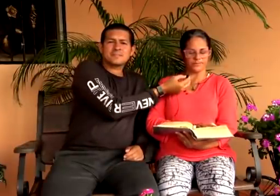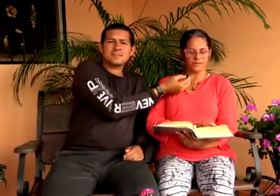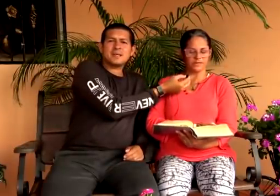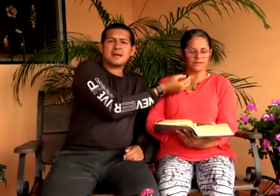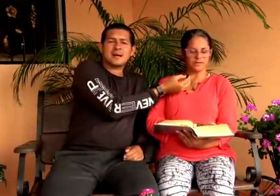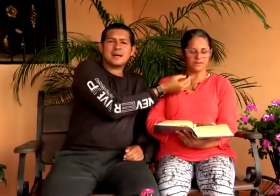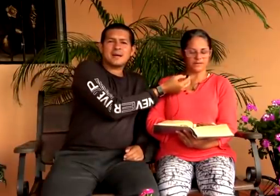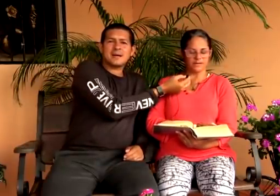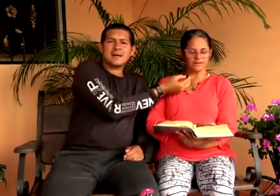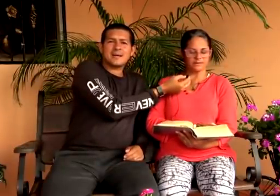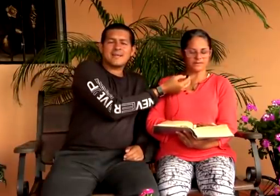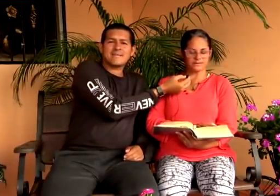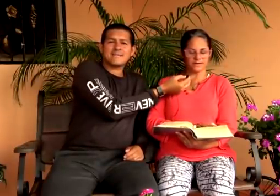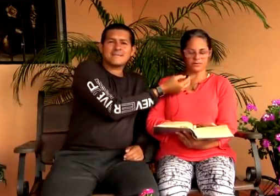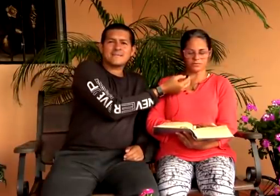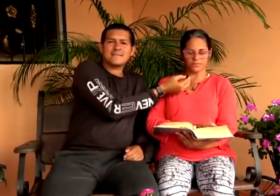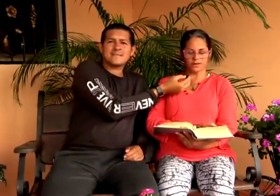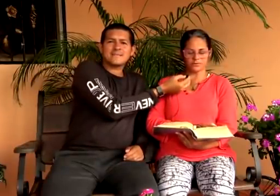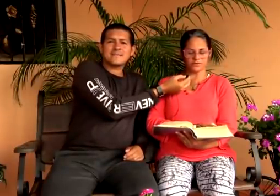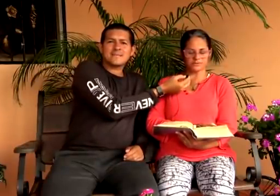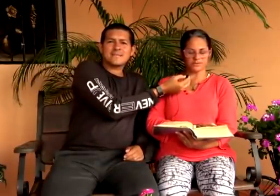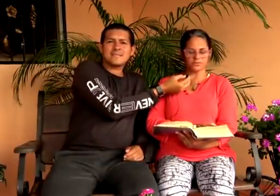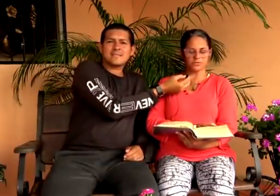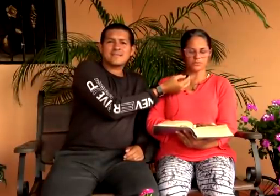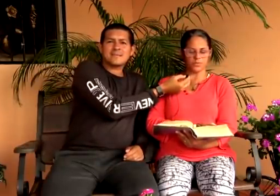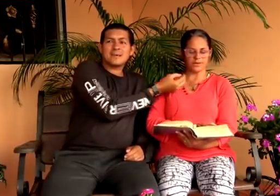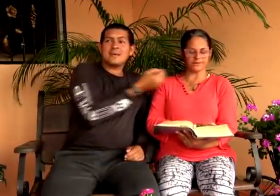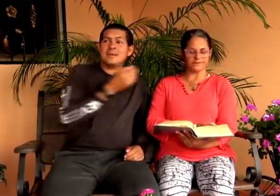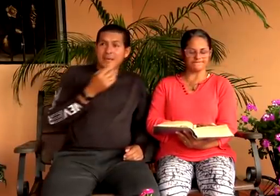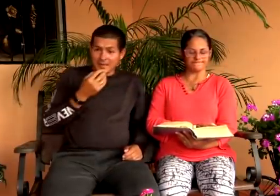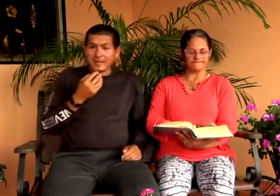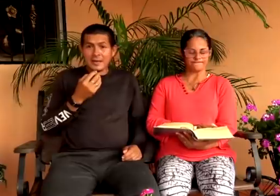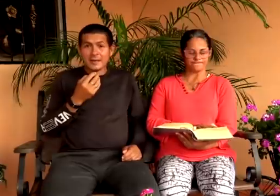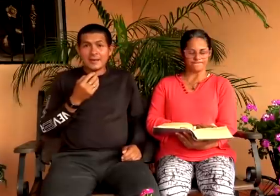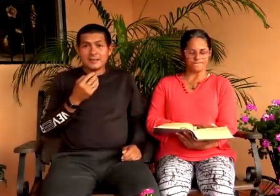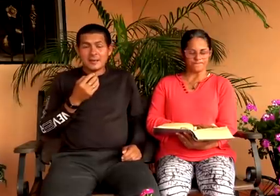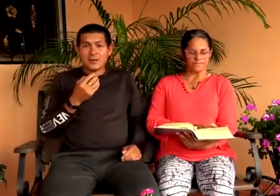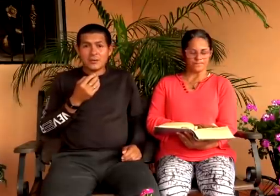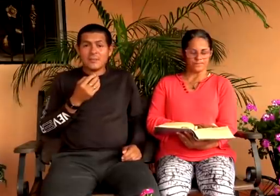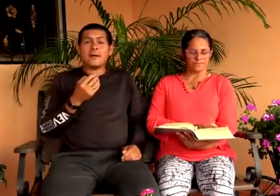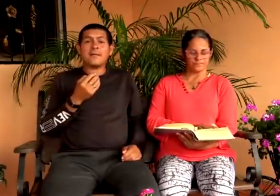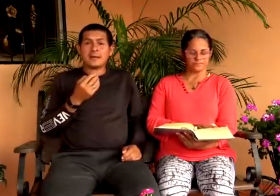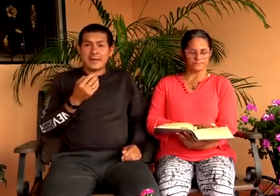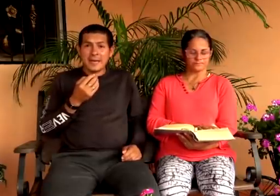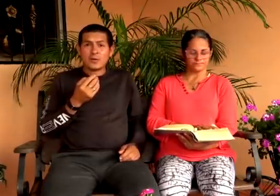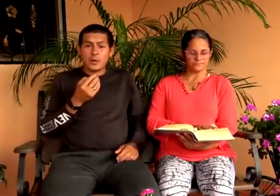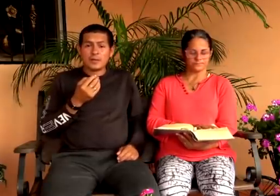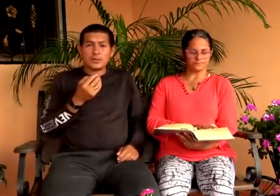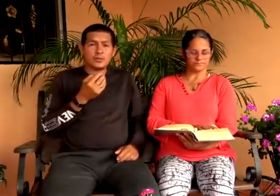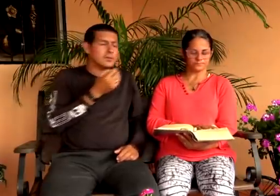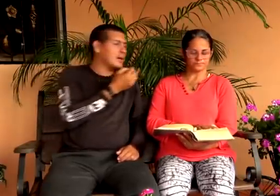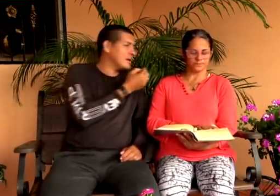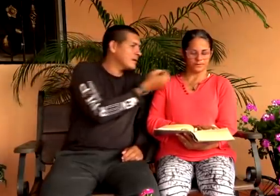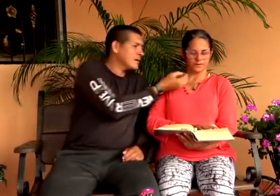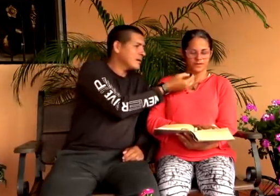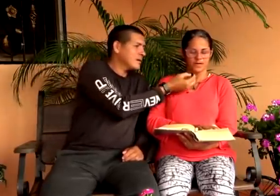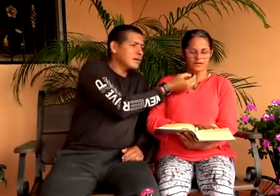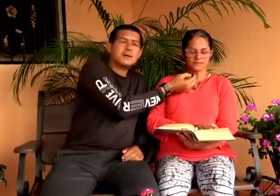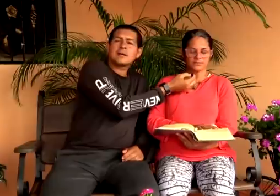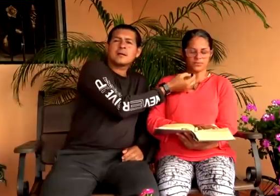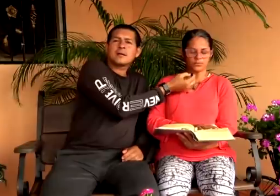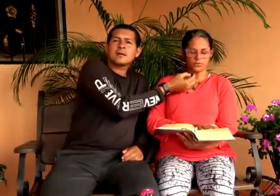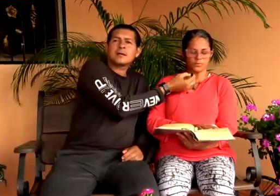diablo y quieren realizar los malos deseos de su padre y quieren realizarlo vamos a ver cuáles son dale